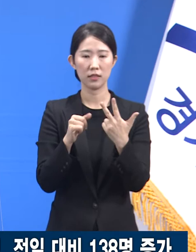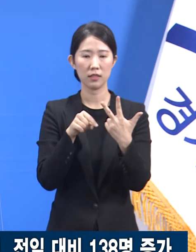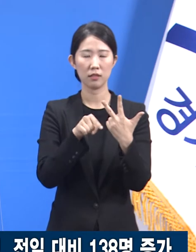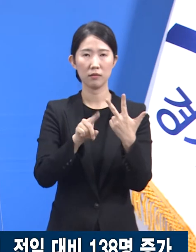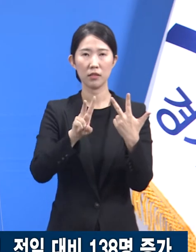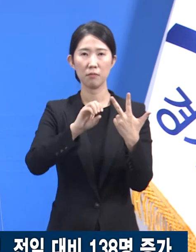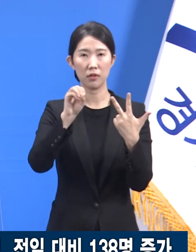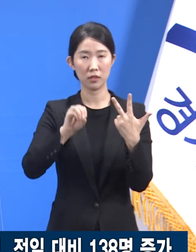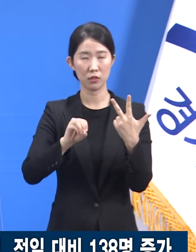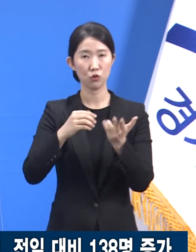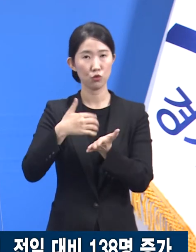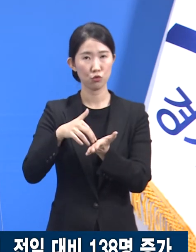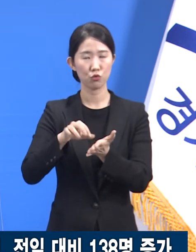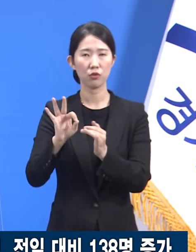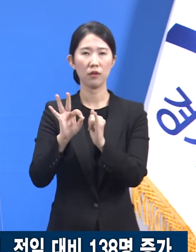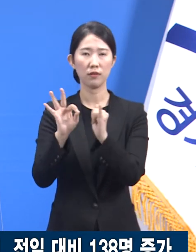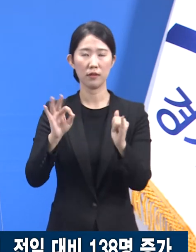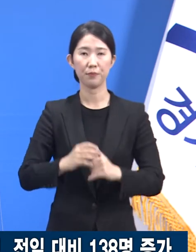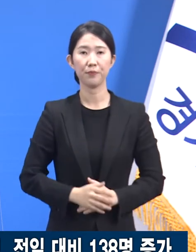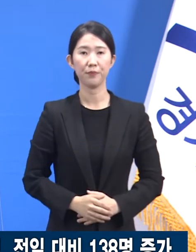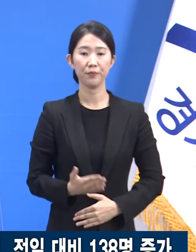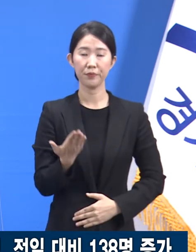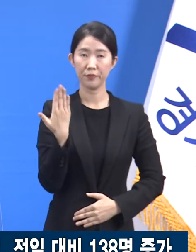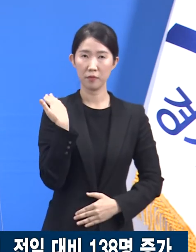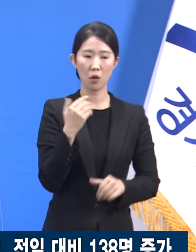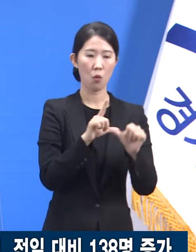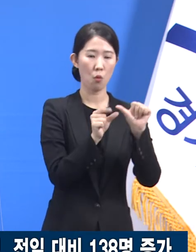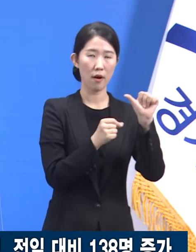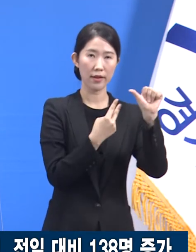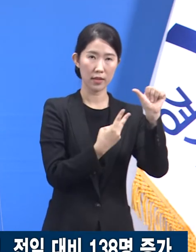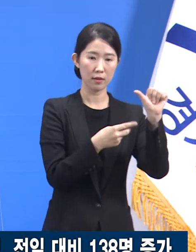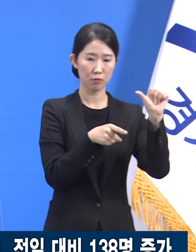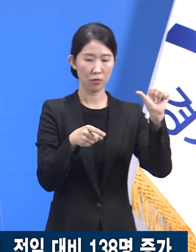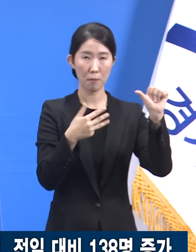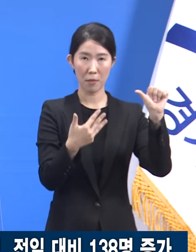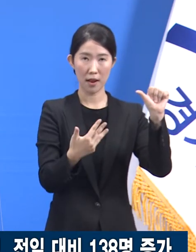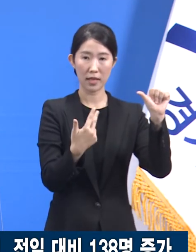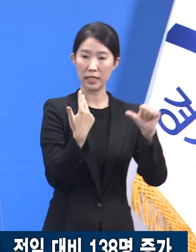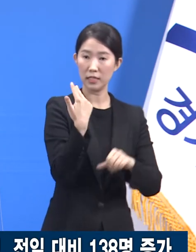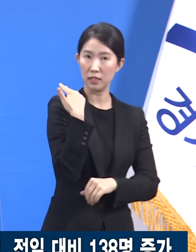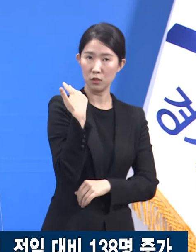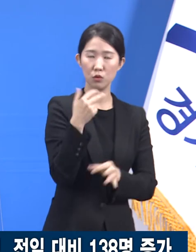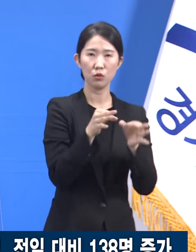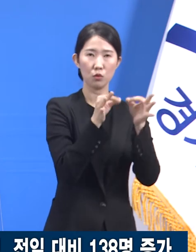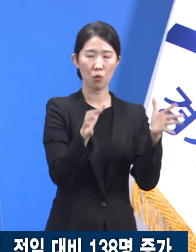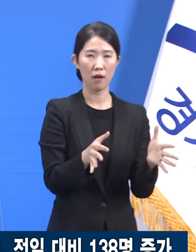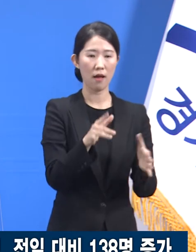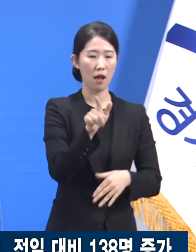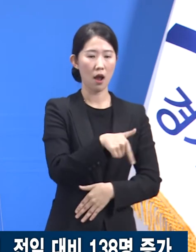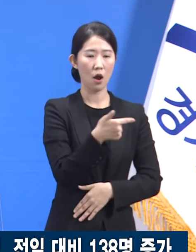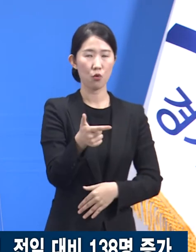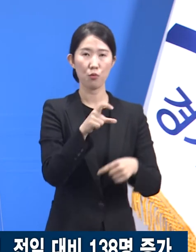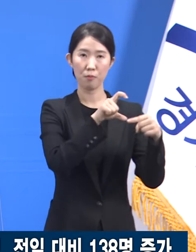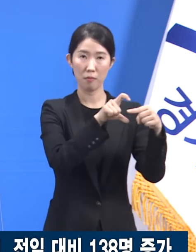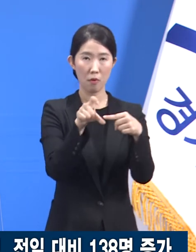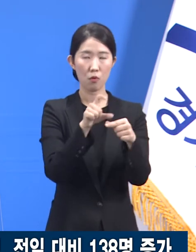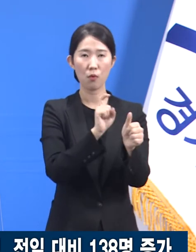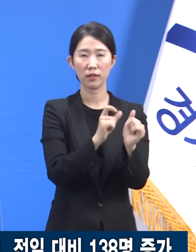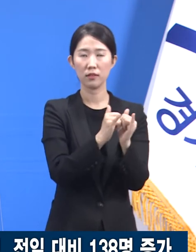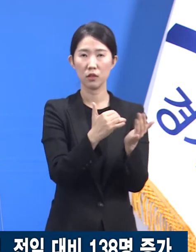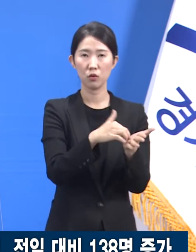지난 5월 2일부터 5월 8일까지 한 주간 발생했던 일평균 확진자는